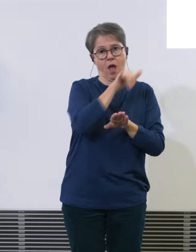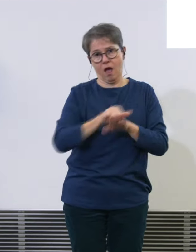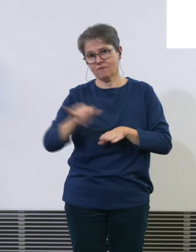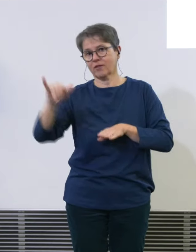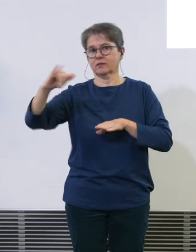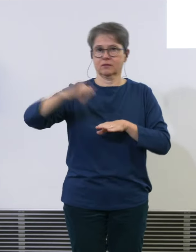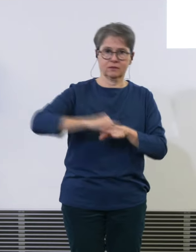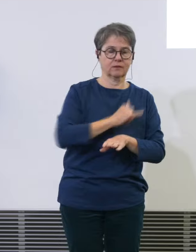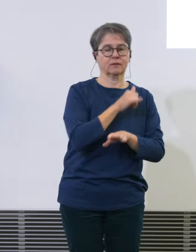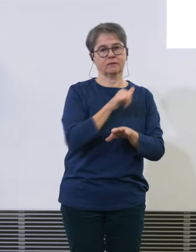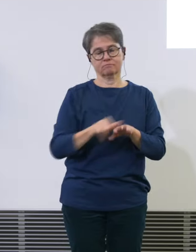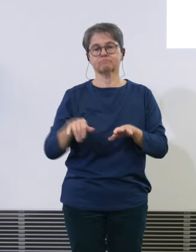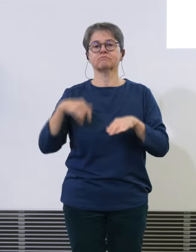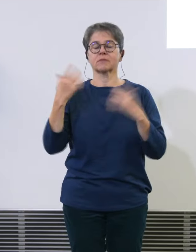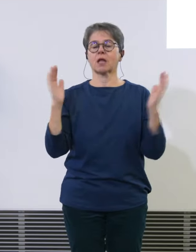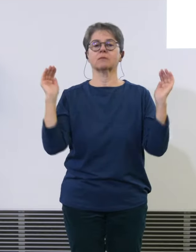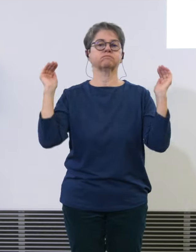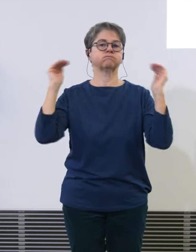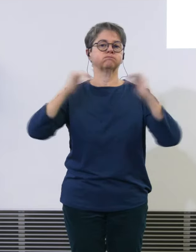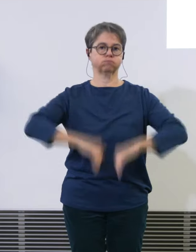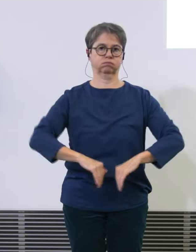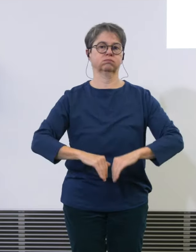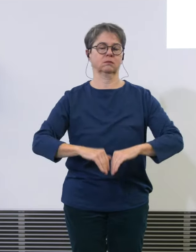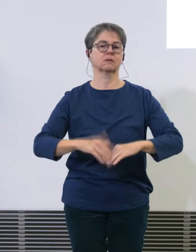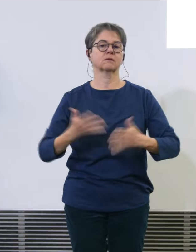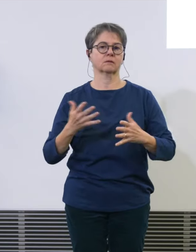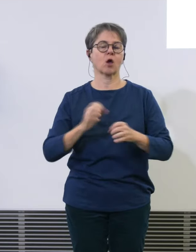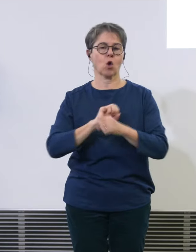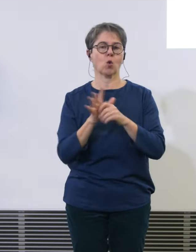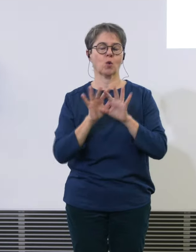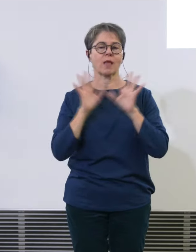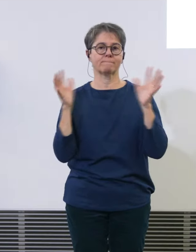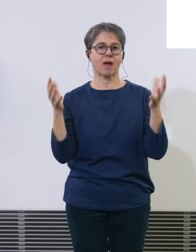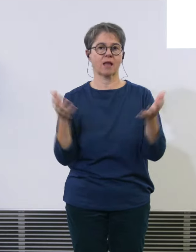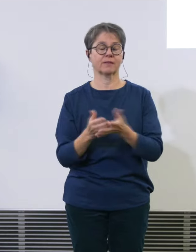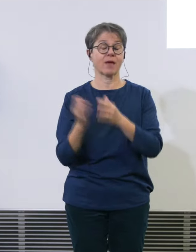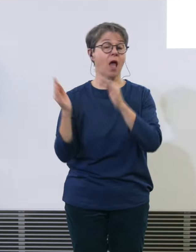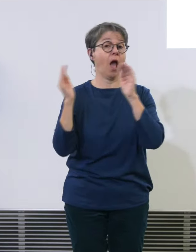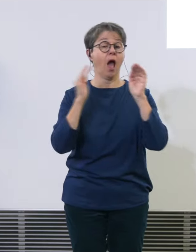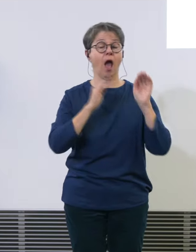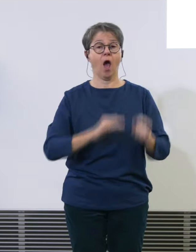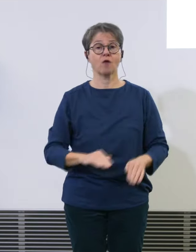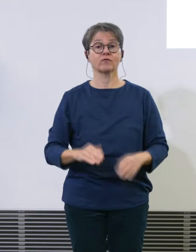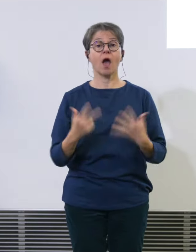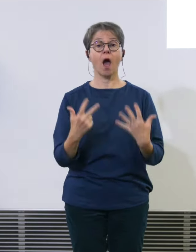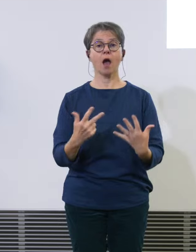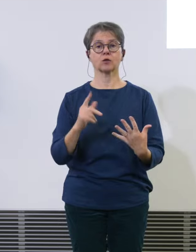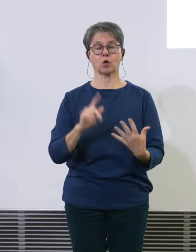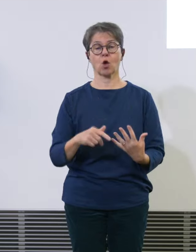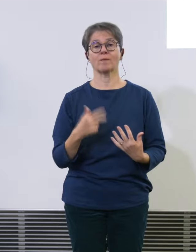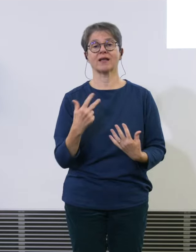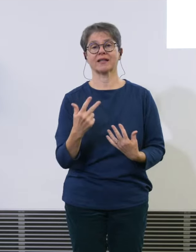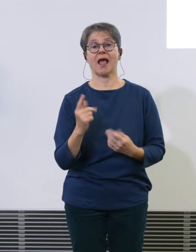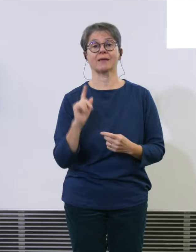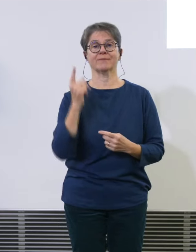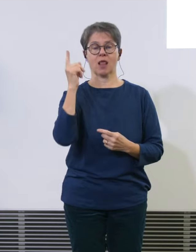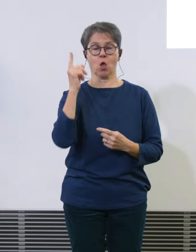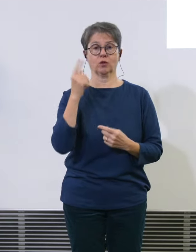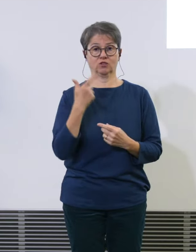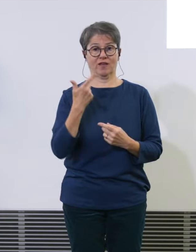Pandemie ist gekommen auf 8,3 Millionen Passagiere im Jahr 2020 und 10,2 Millionen Passagiere